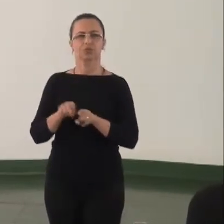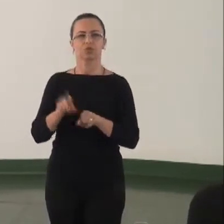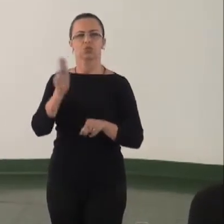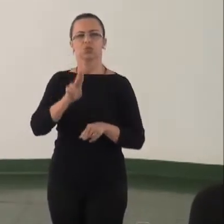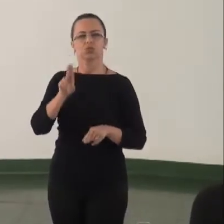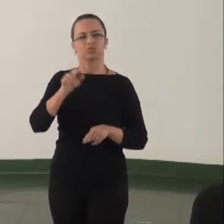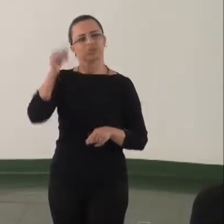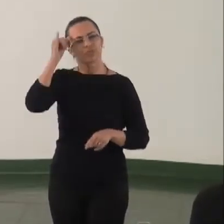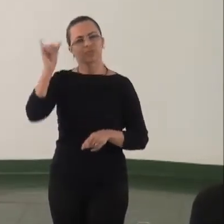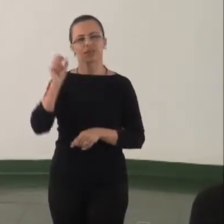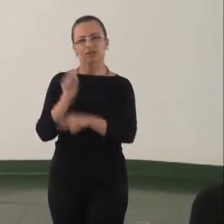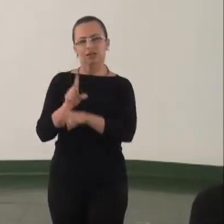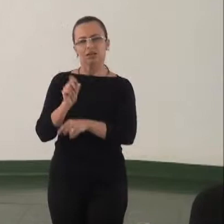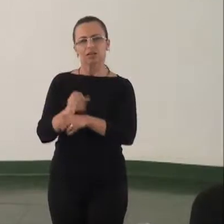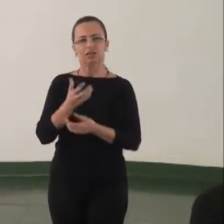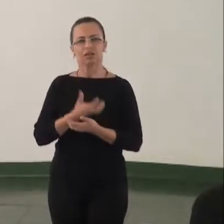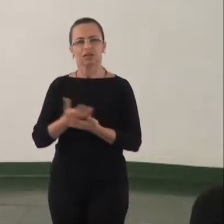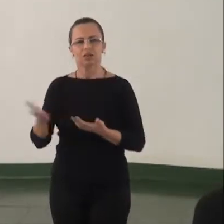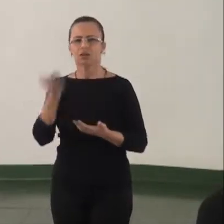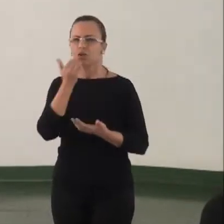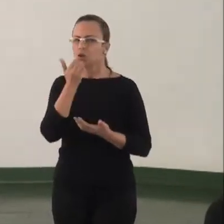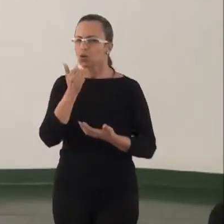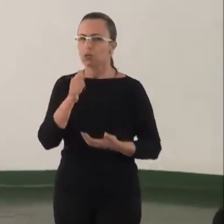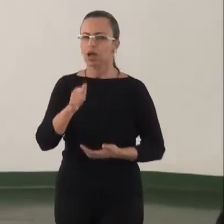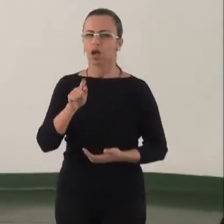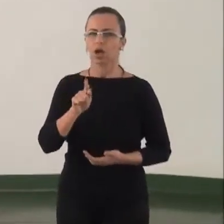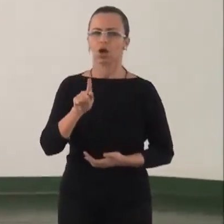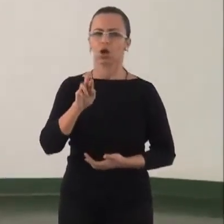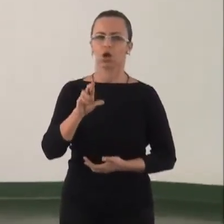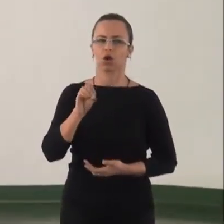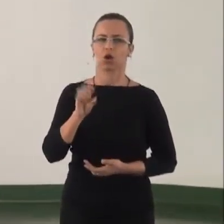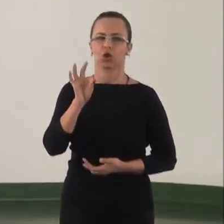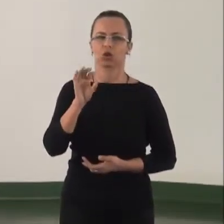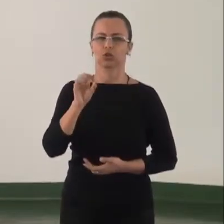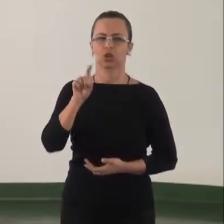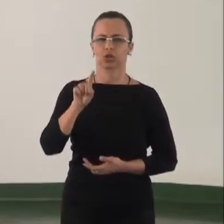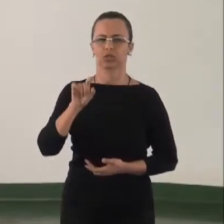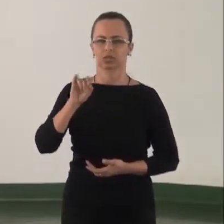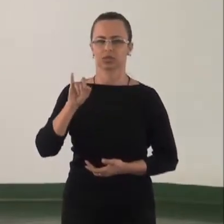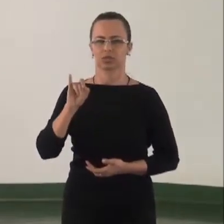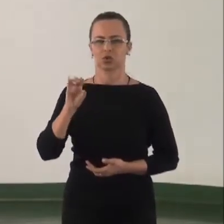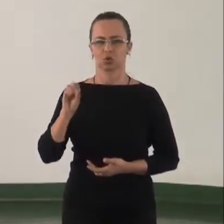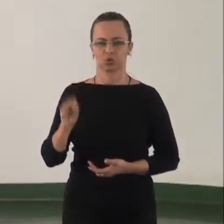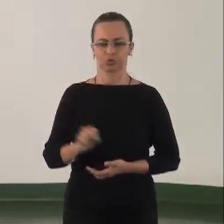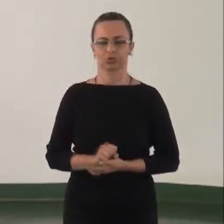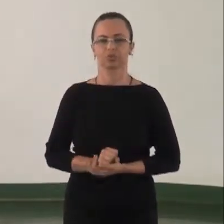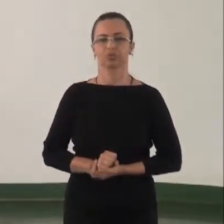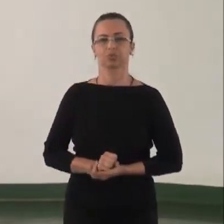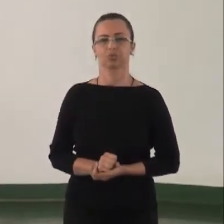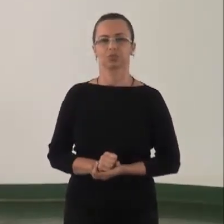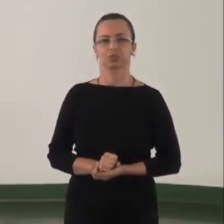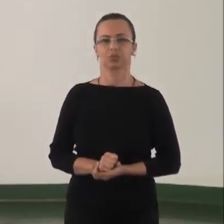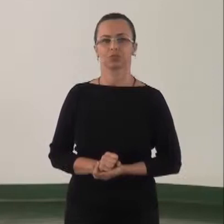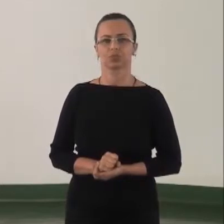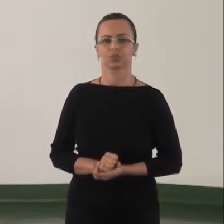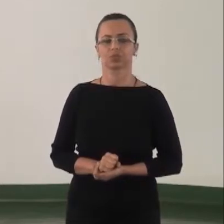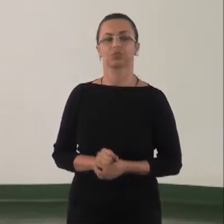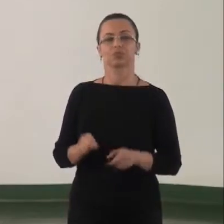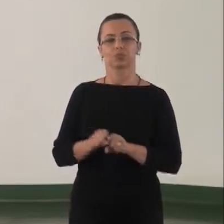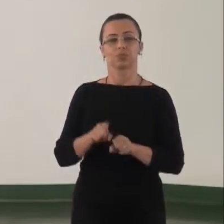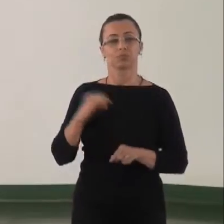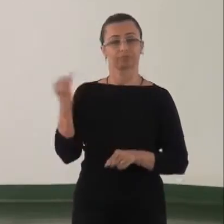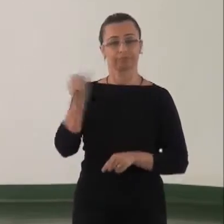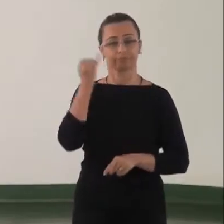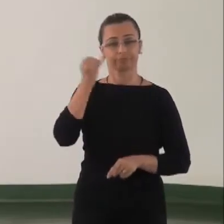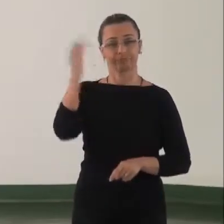agrotóxicos e pela vida. É importante dizer isso porque essa campanha, ela envolve todas as entidades ambientais relevantes do